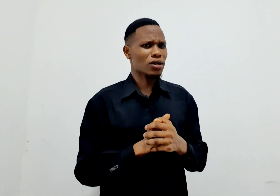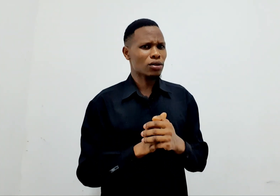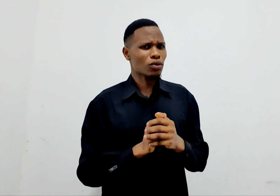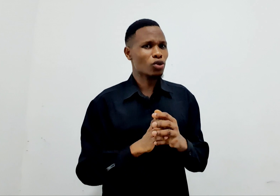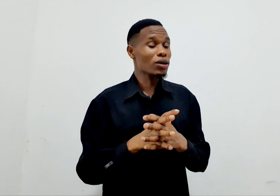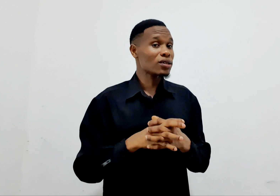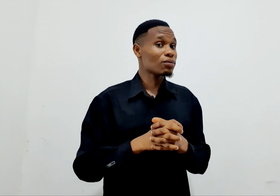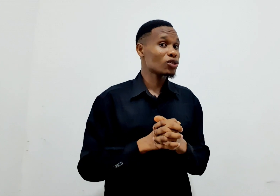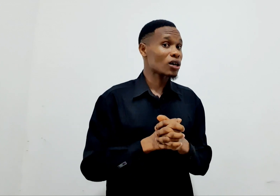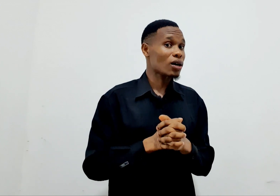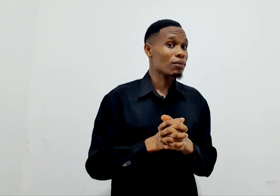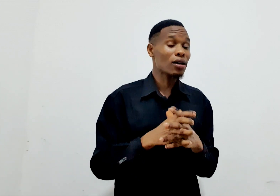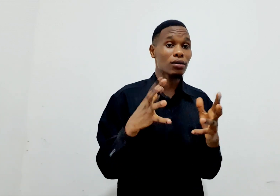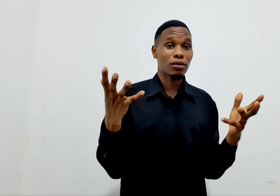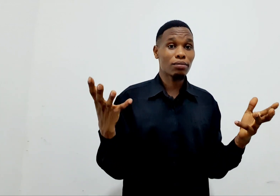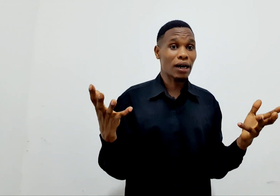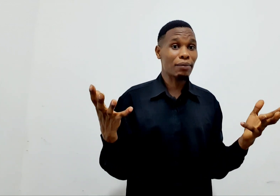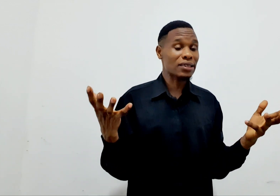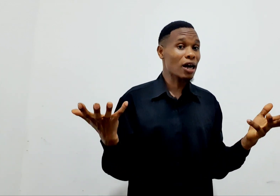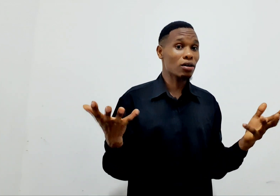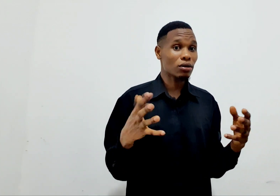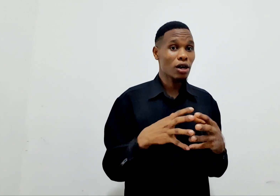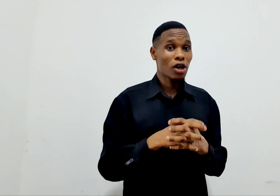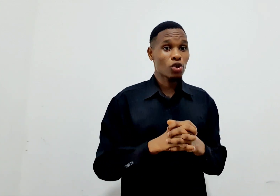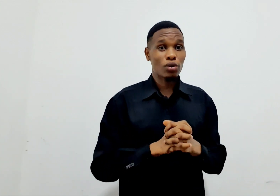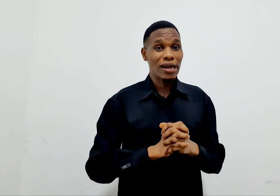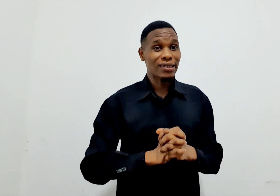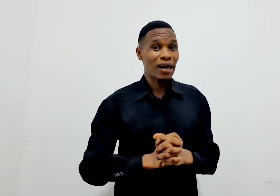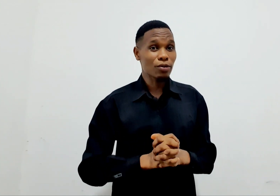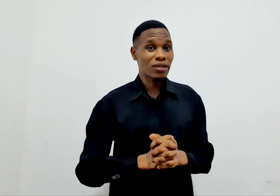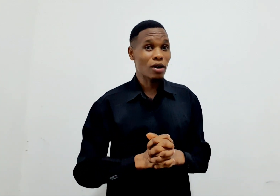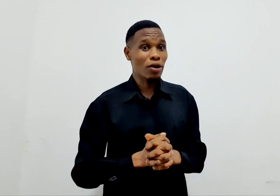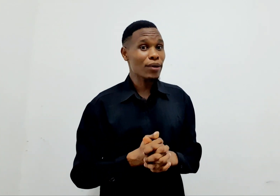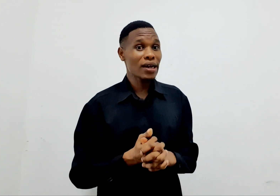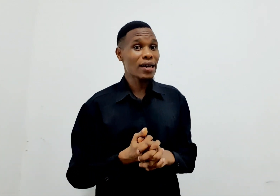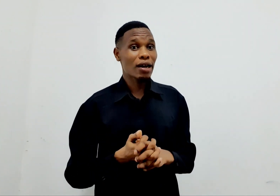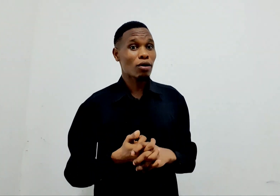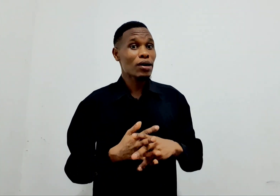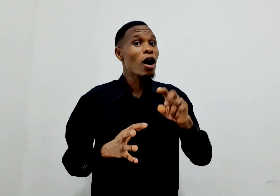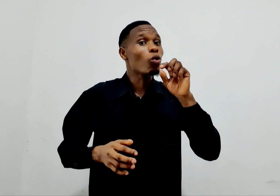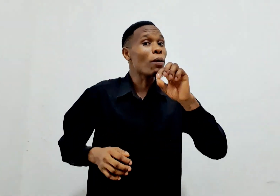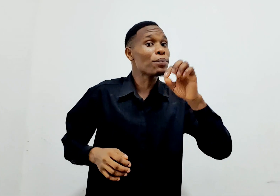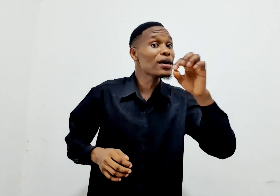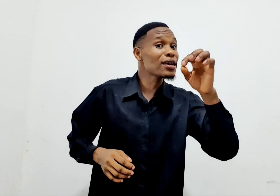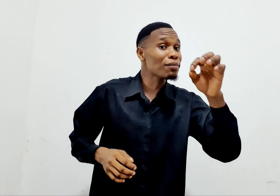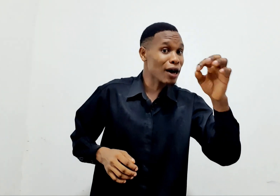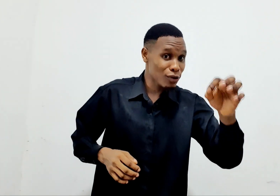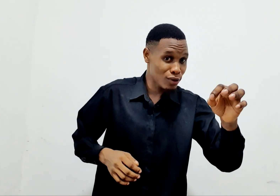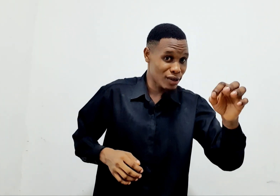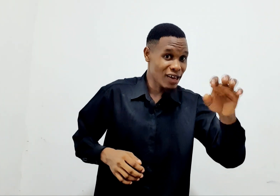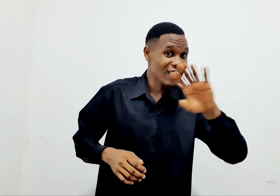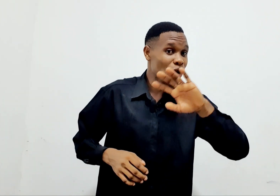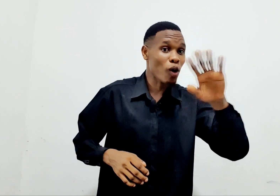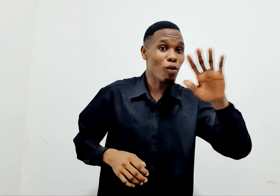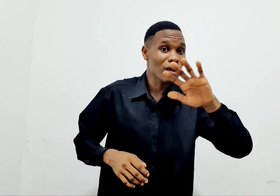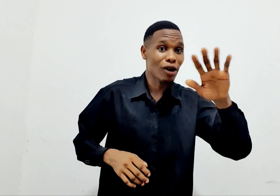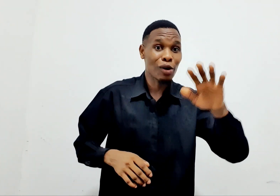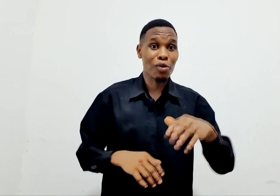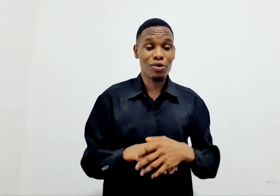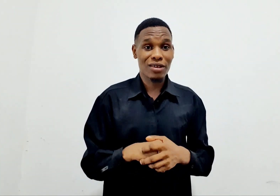anji. Kisoma kitabu cha Marco Matayo. Suri hatano. Misala wa rubei na anana kwambia. Wapende madui na kuwaombe ya wanaukuhu.